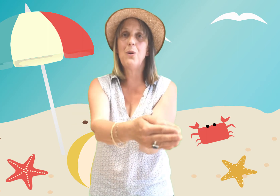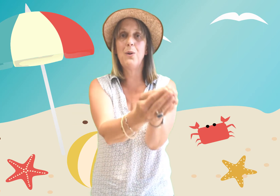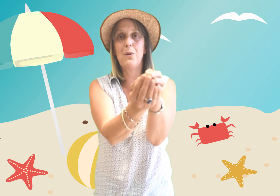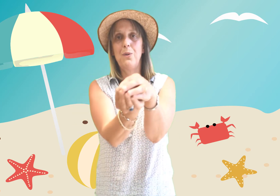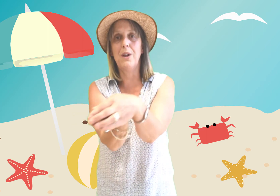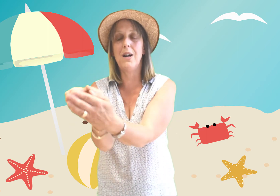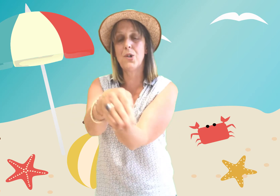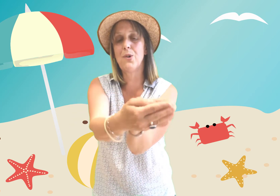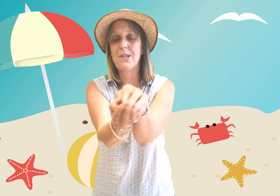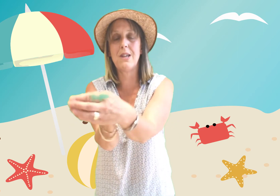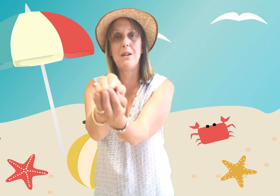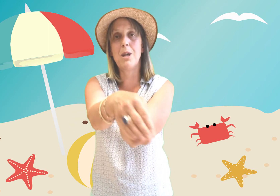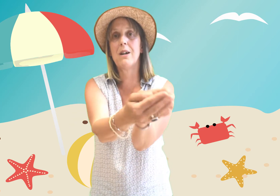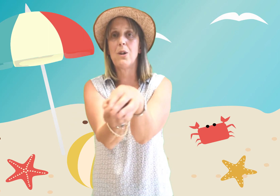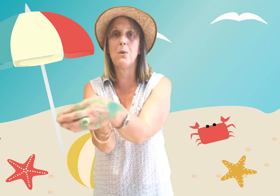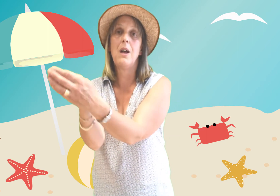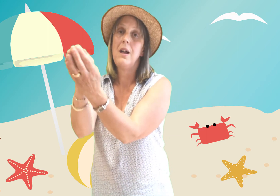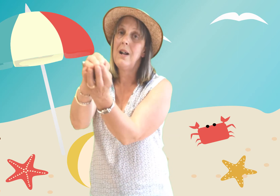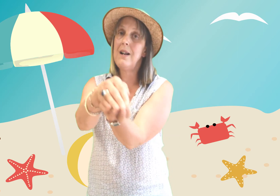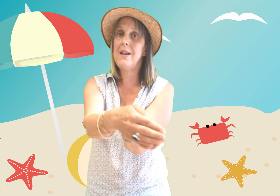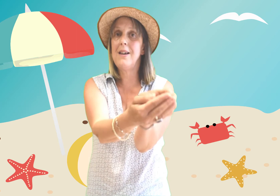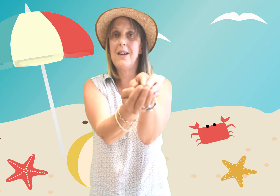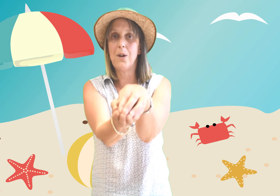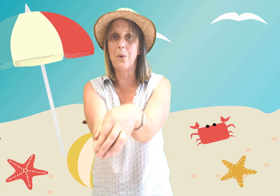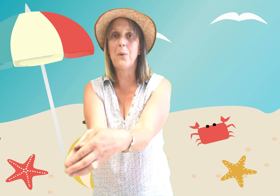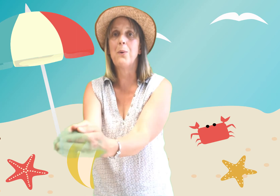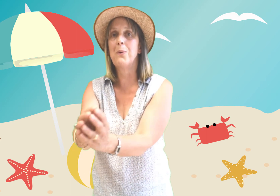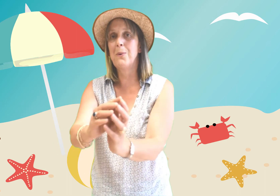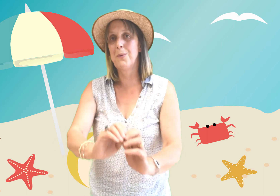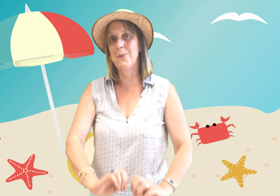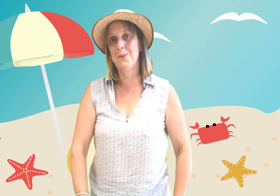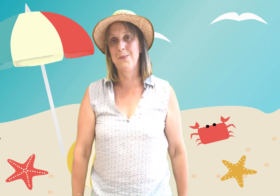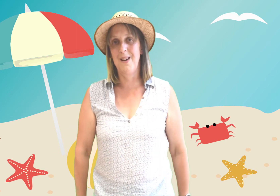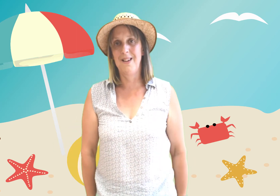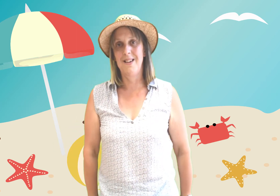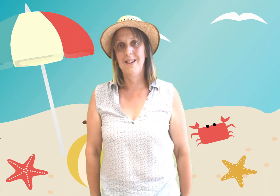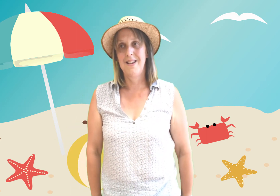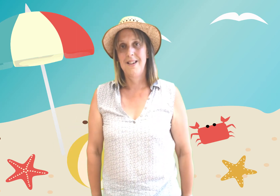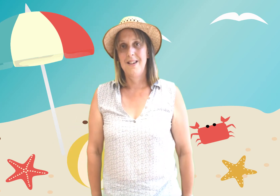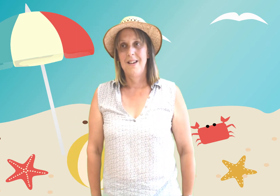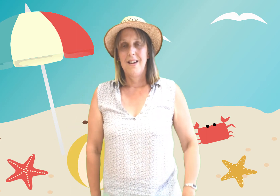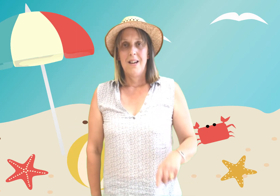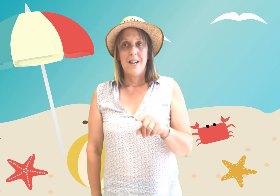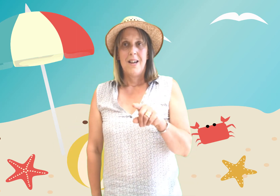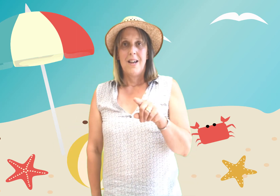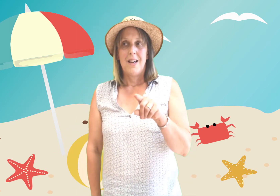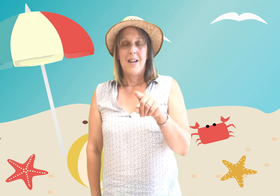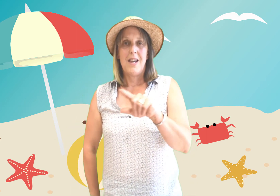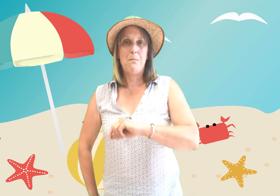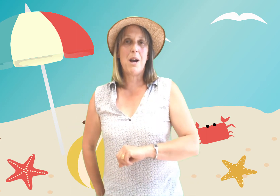'eau nage aussi si bien que les gros et bien